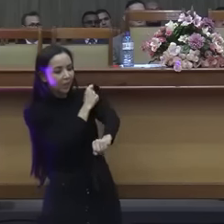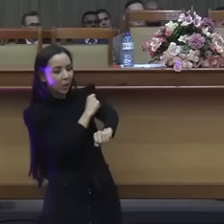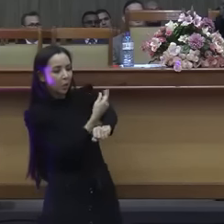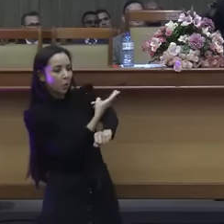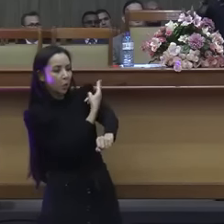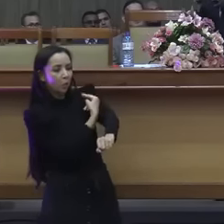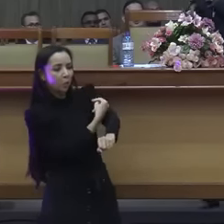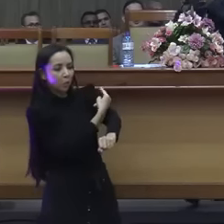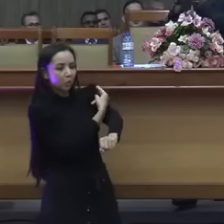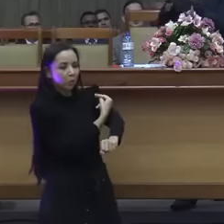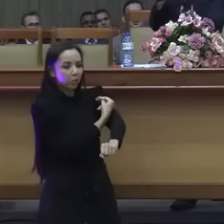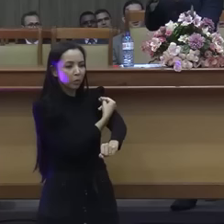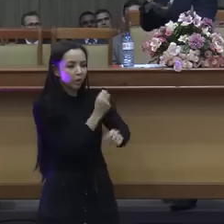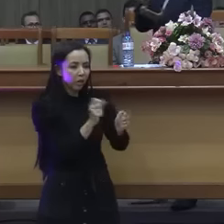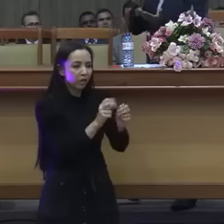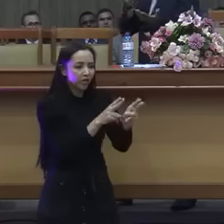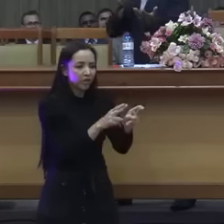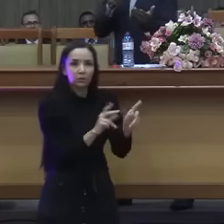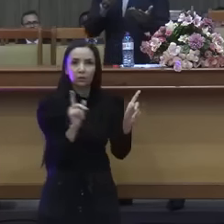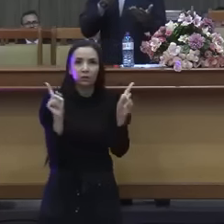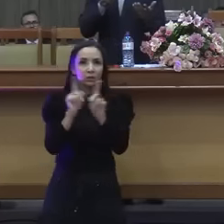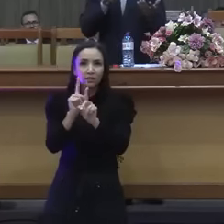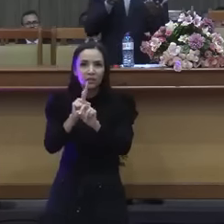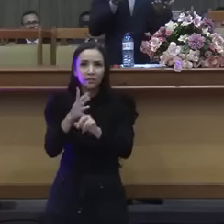Não é o meu costume.